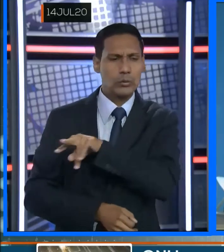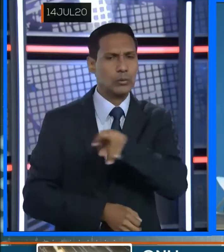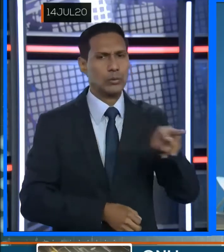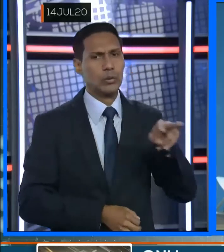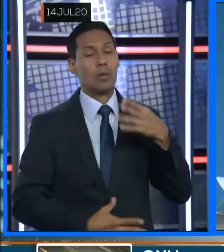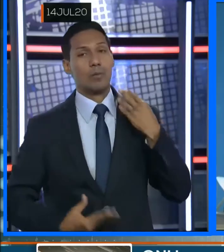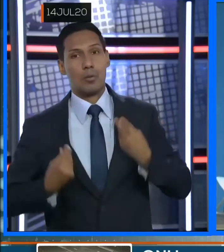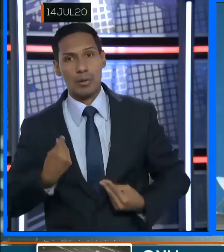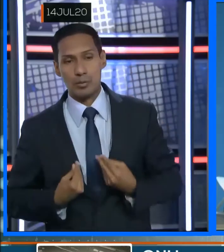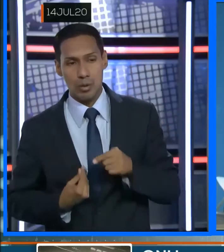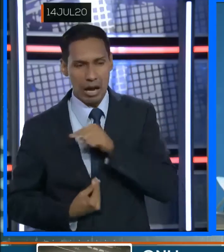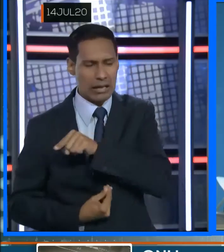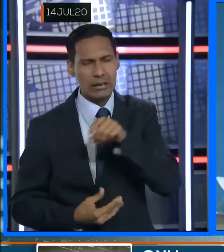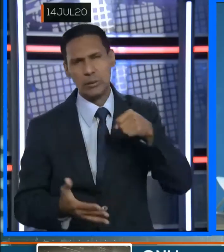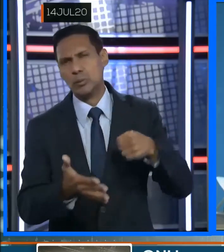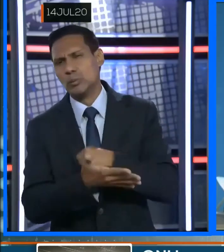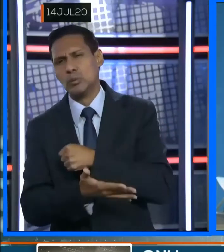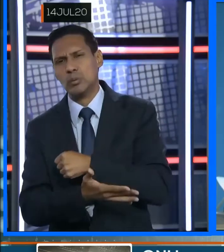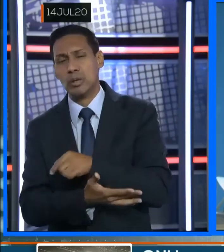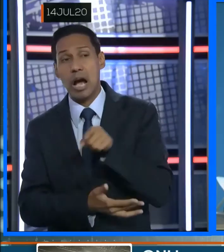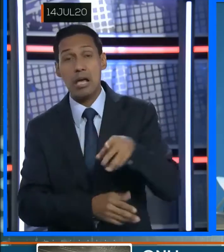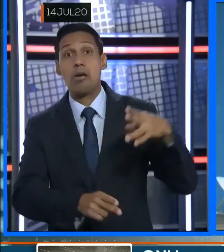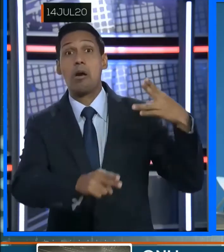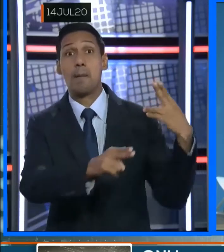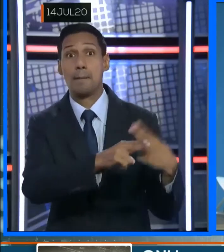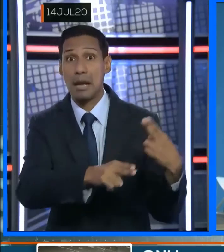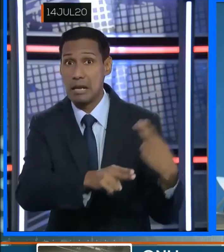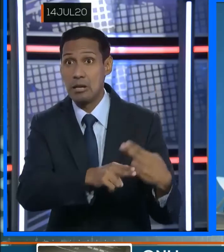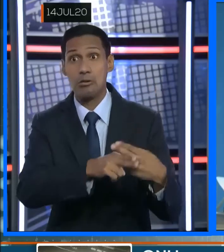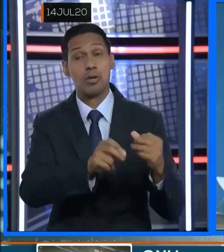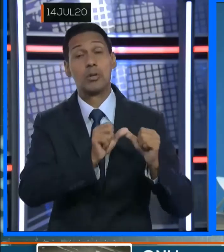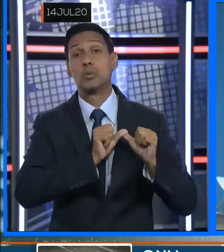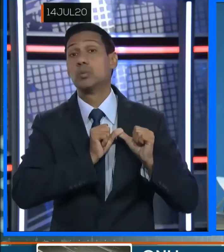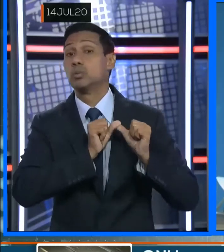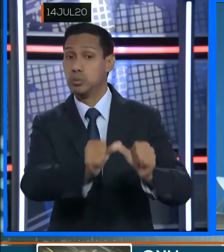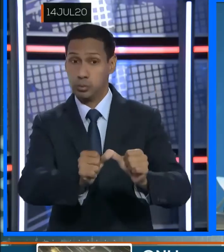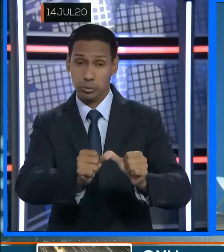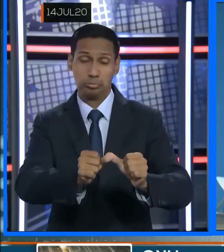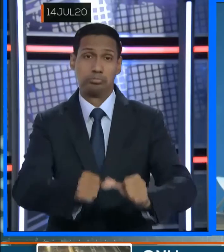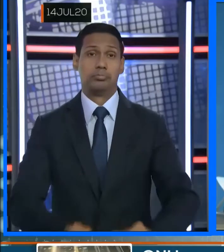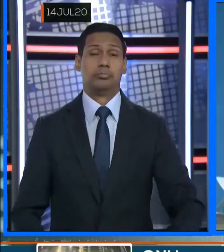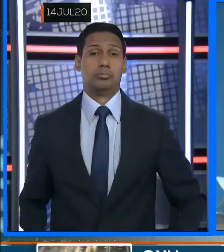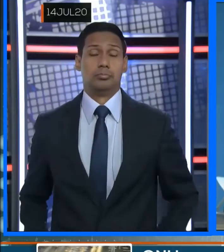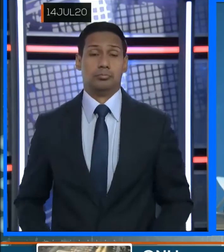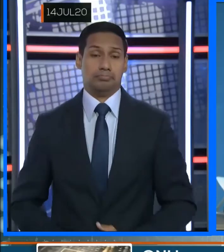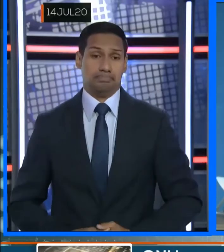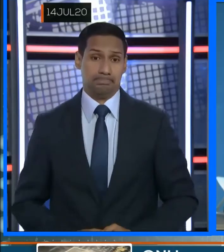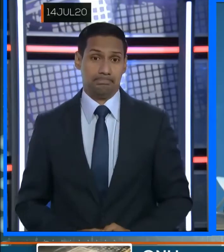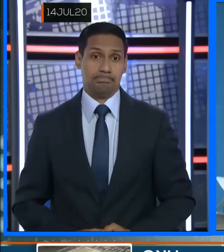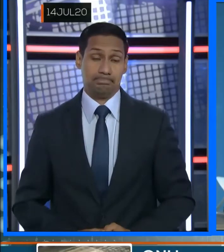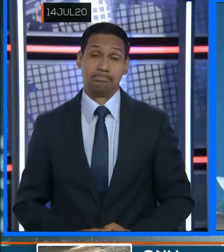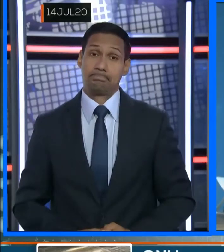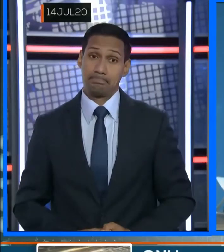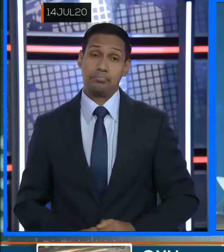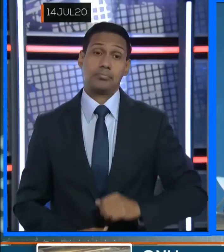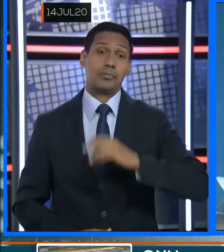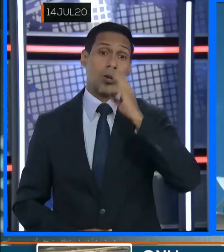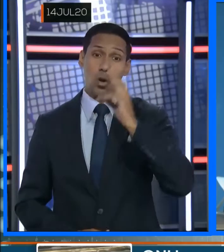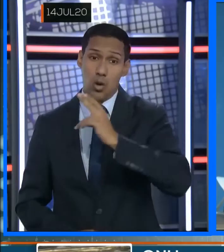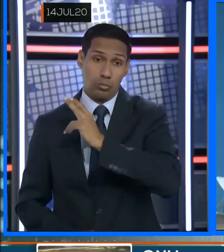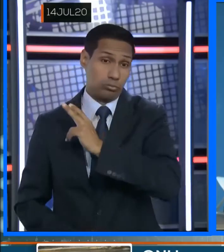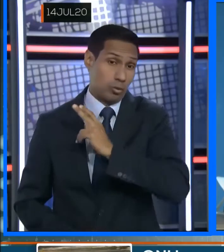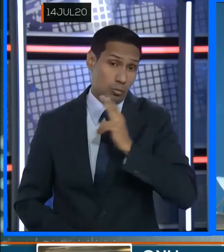Y lamentablemente esta inseguridad ha continuado durante la pandemia. También, pese al compromiso y las medidas